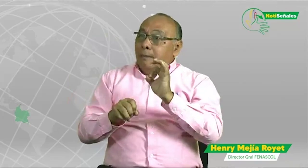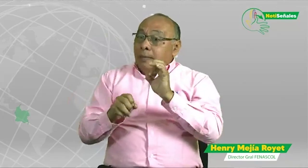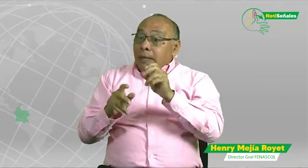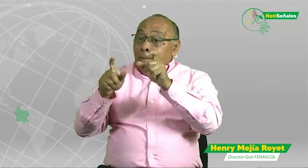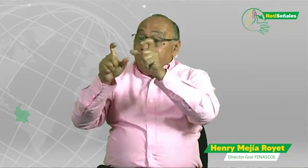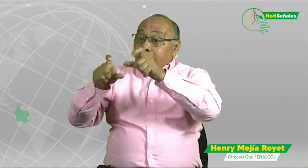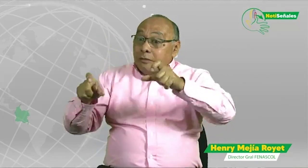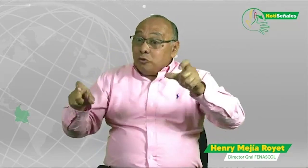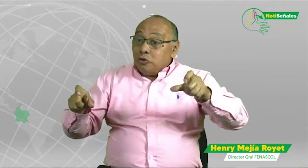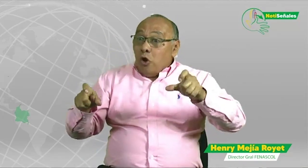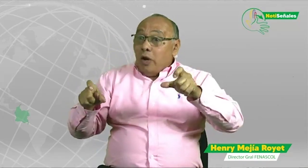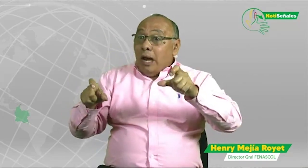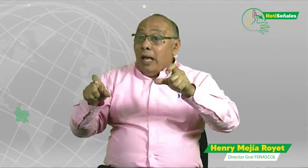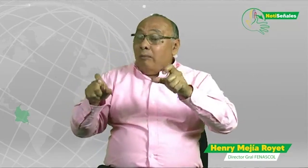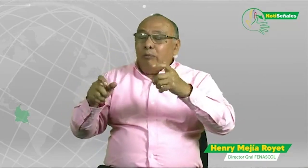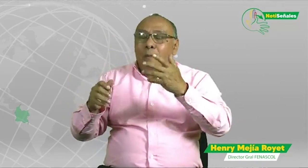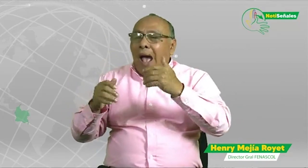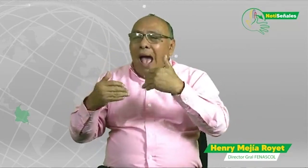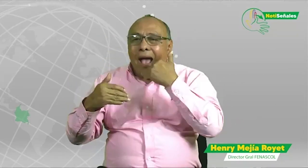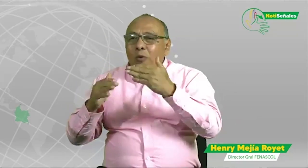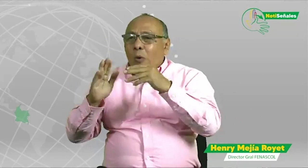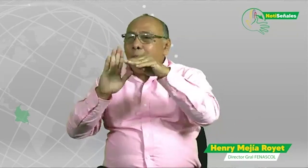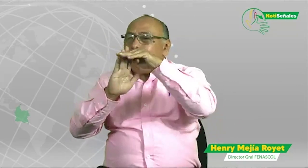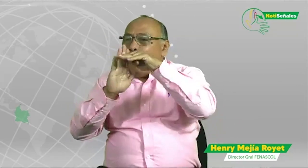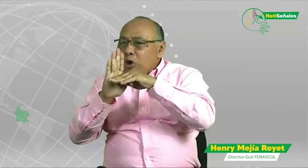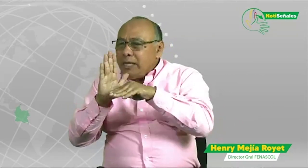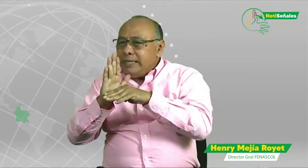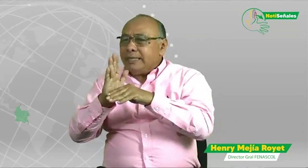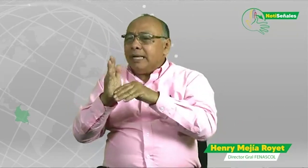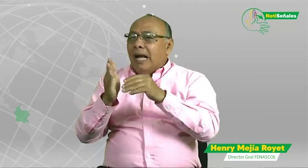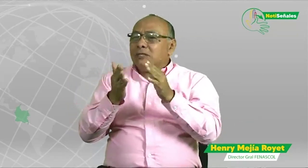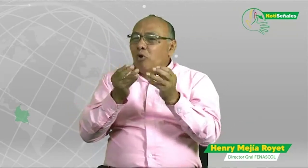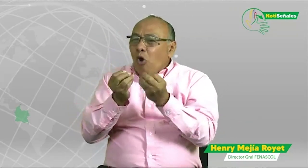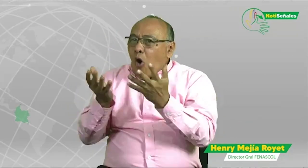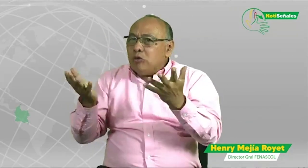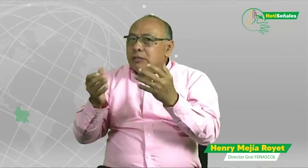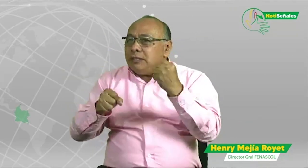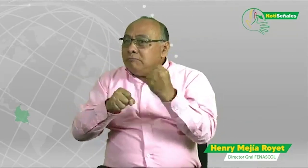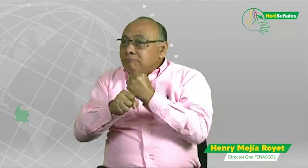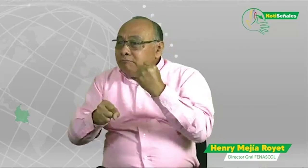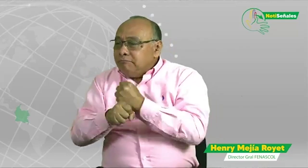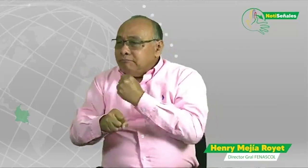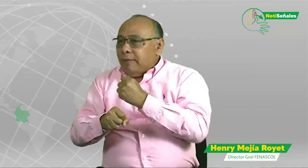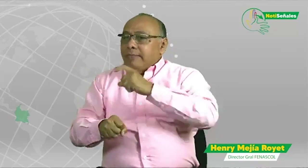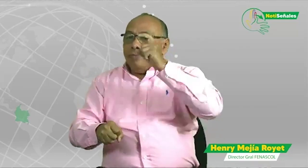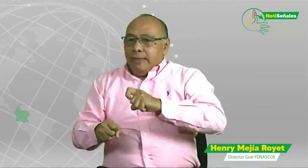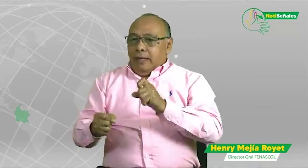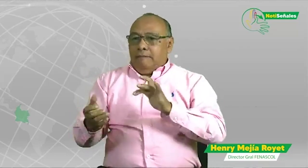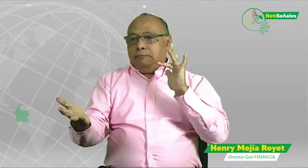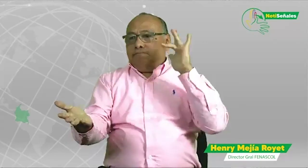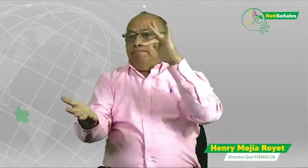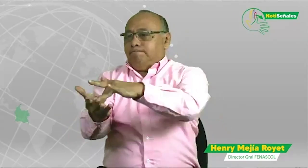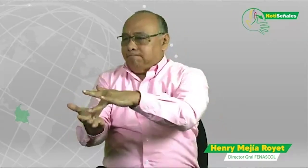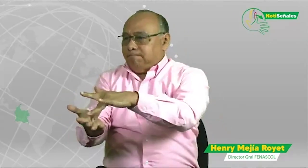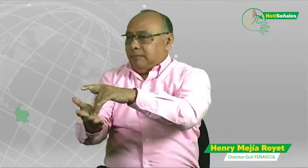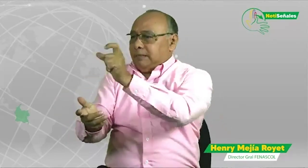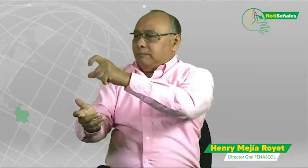la importancia que merece esto el que se cuente con políticas el que se cuente con personal